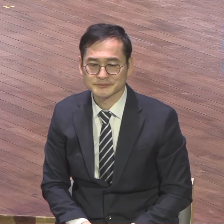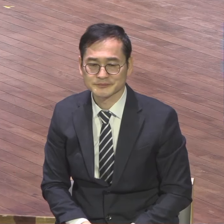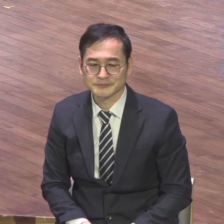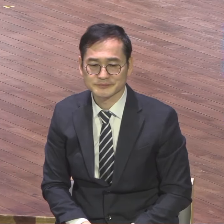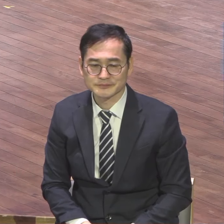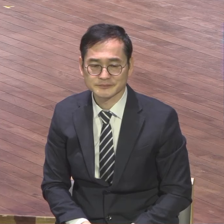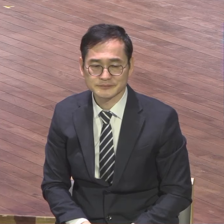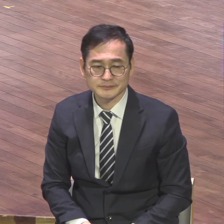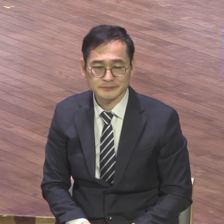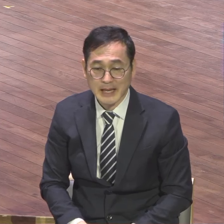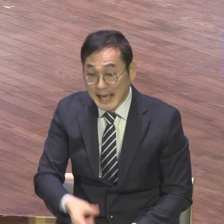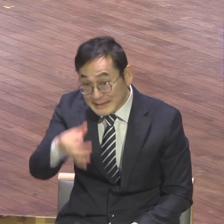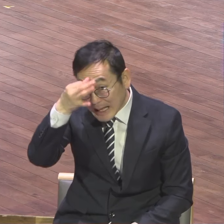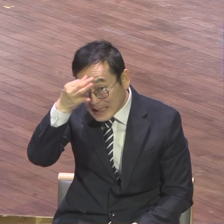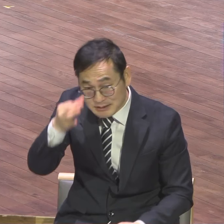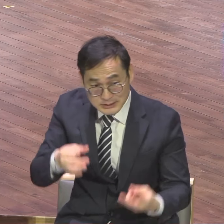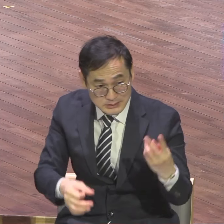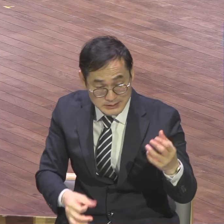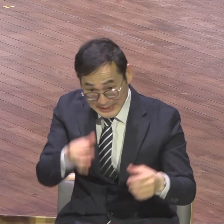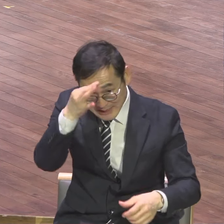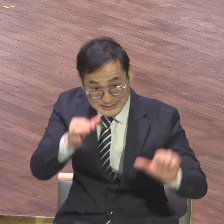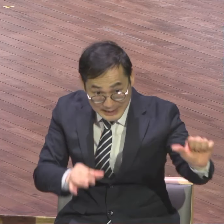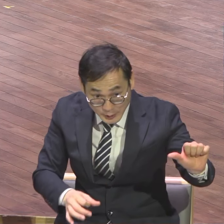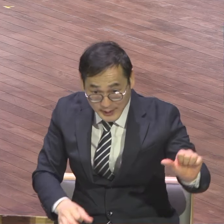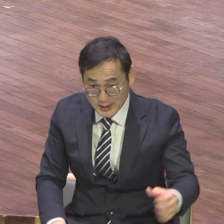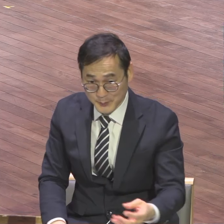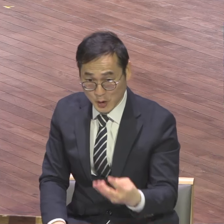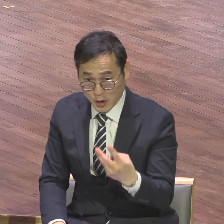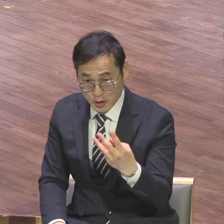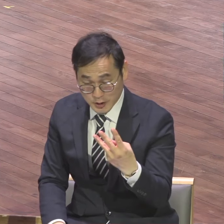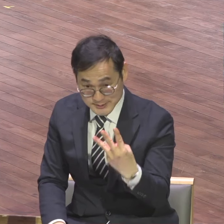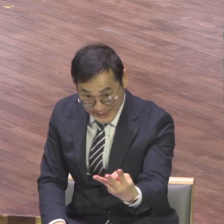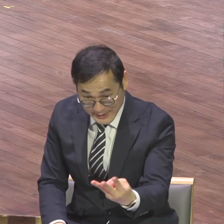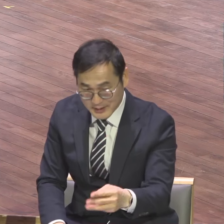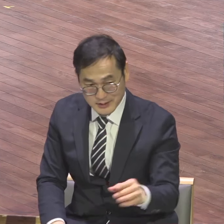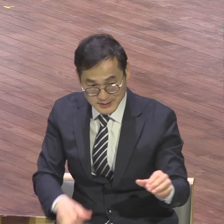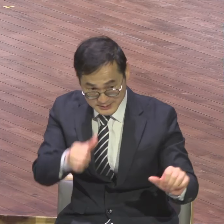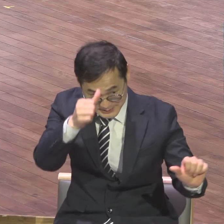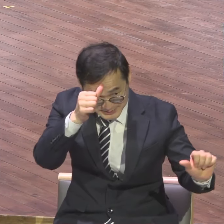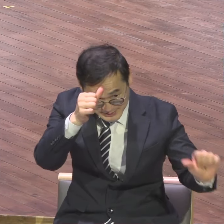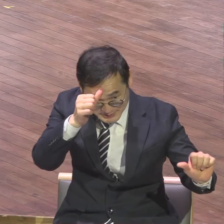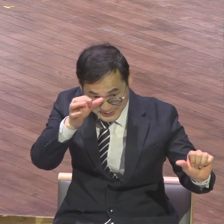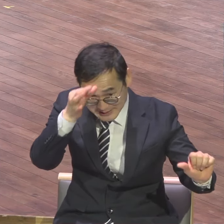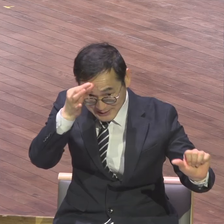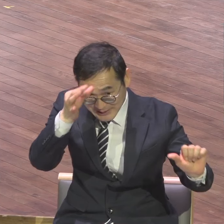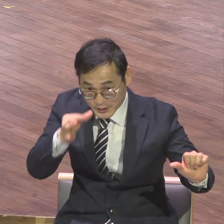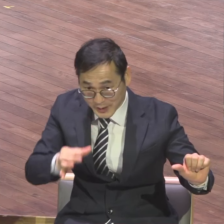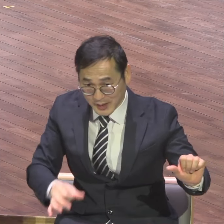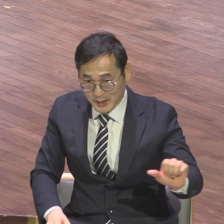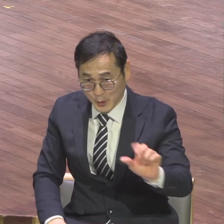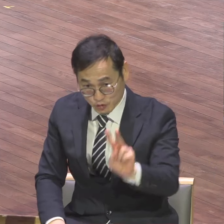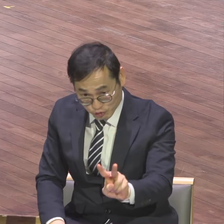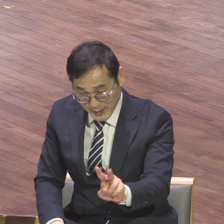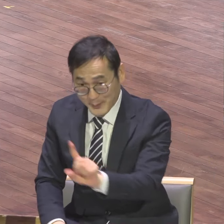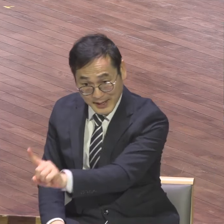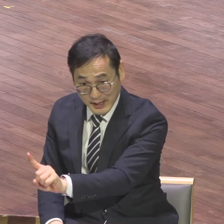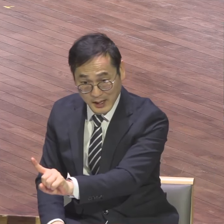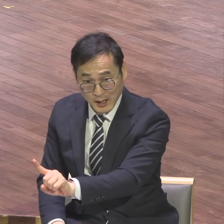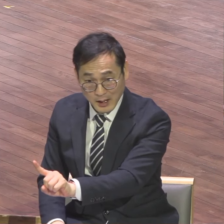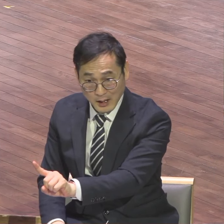칭찬이 돌아갑니다 착하고 충성된 종아 너가 작은 일에 충성하였음에 내가 많은 것을 내게 맡기니니 너